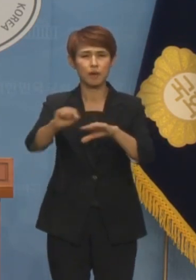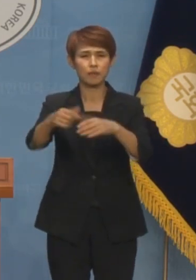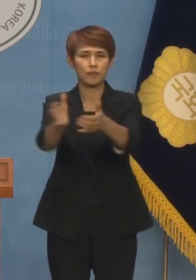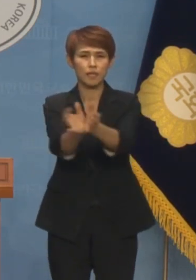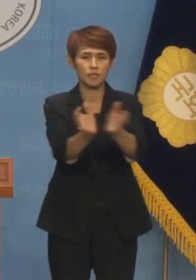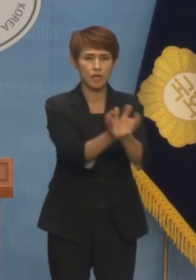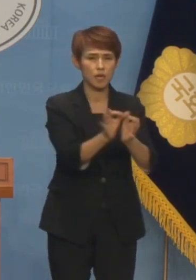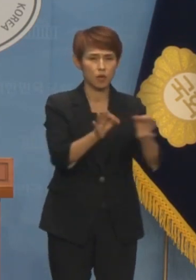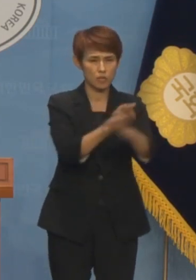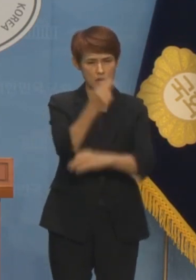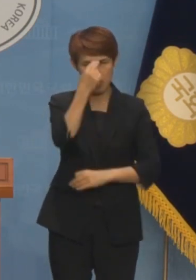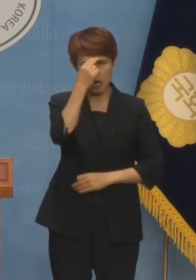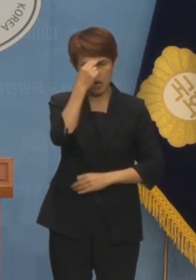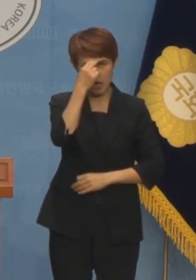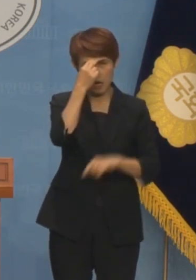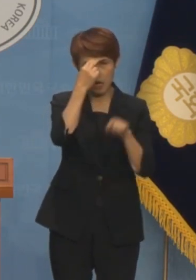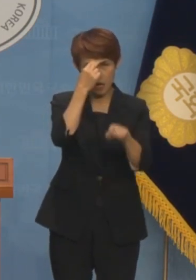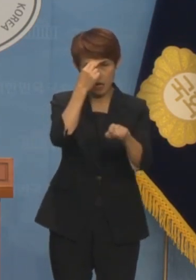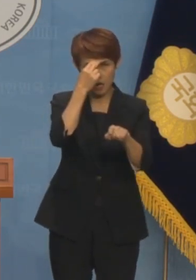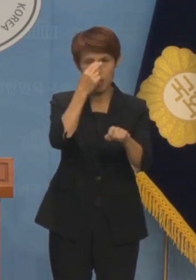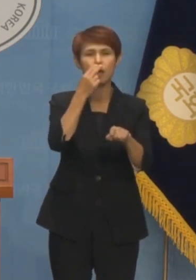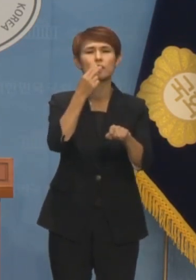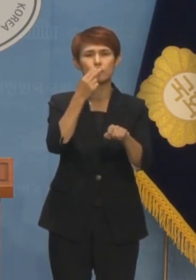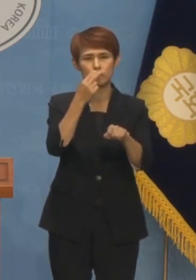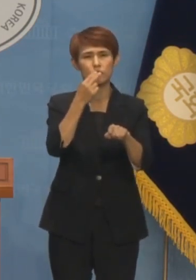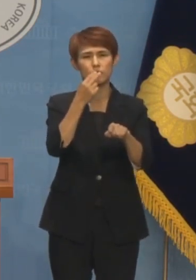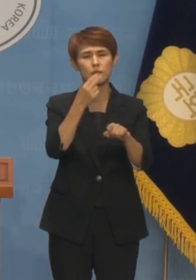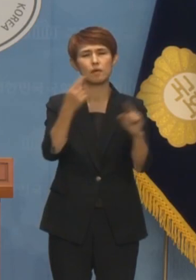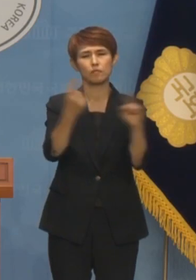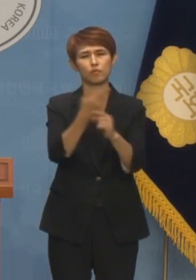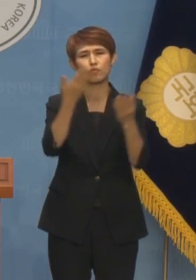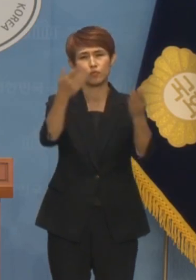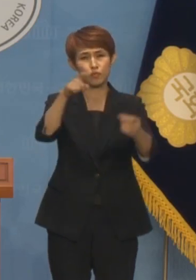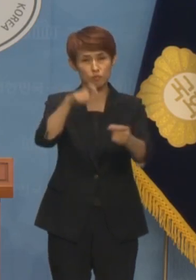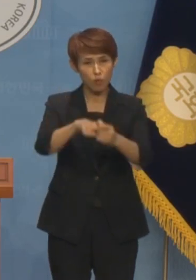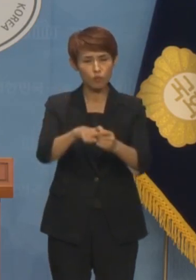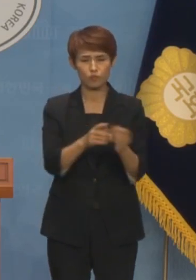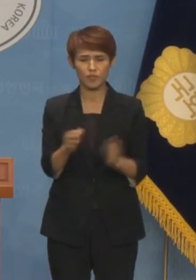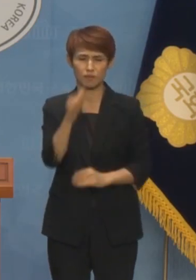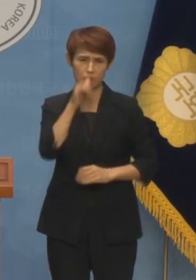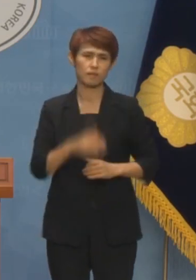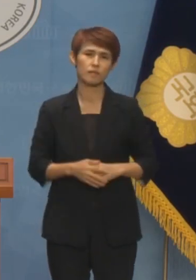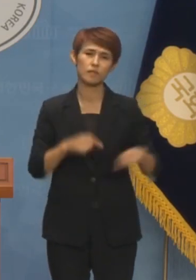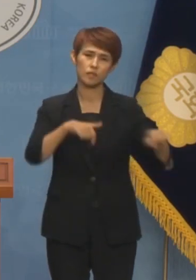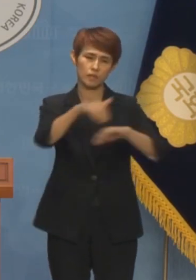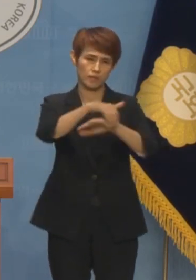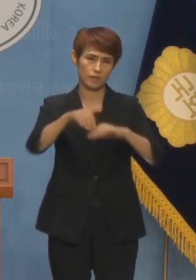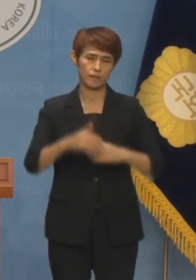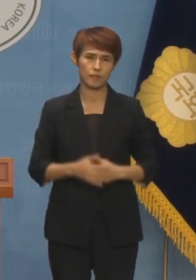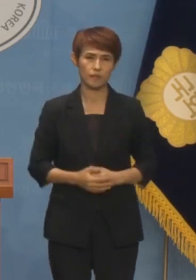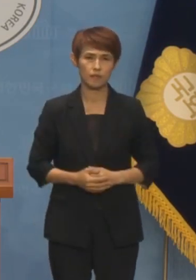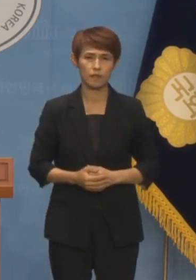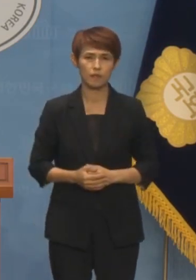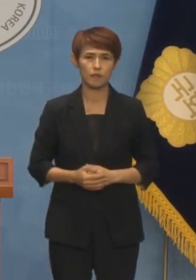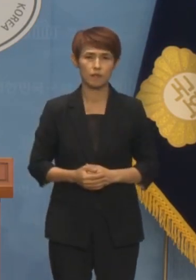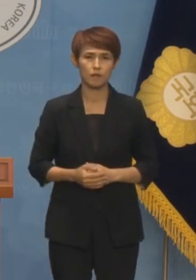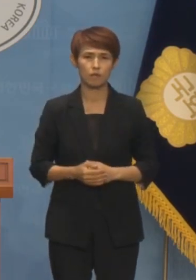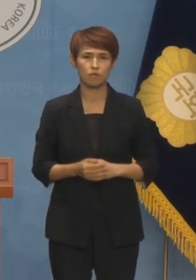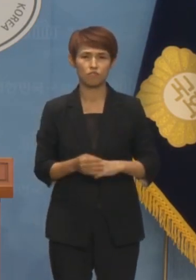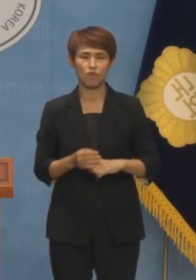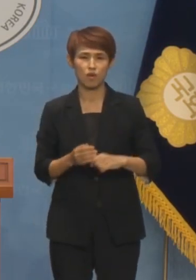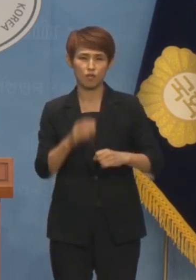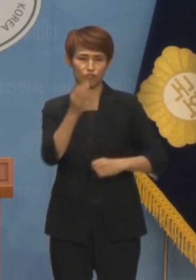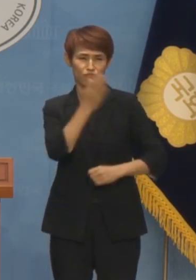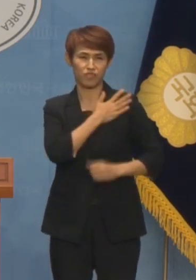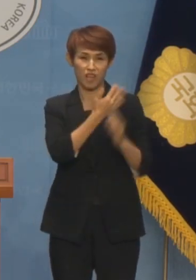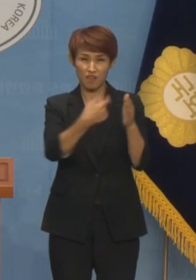경제난을, 재정난을 조금이라도 개선해보자는 것입니다. 수출대 기업과 부자들을